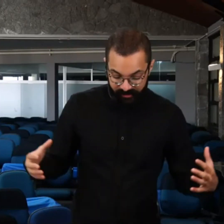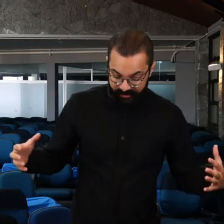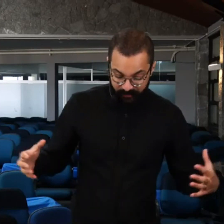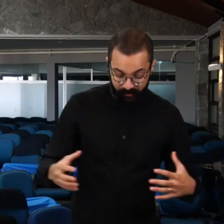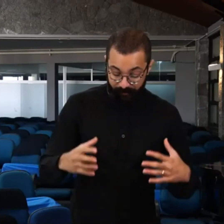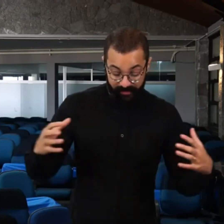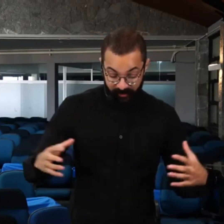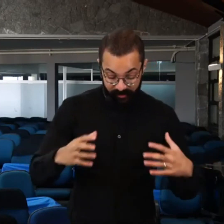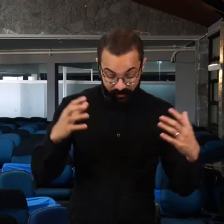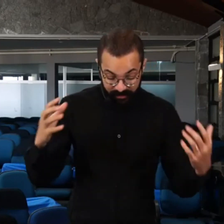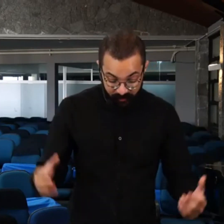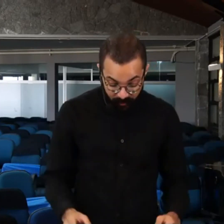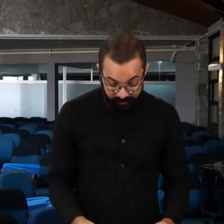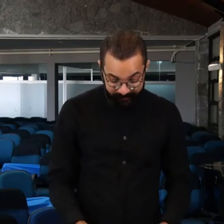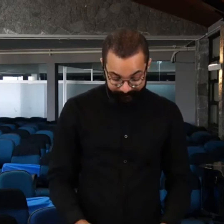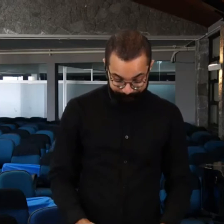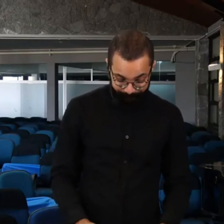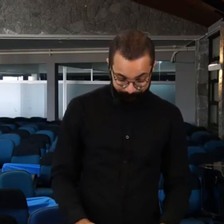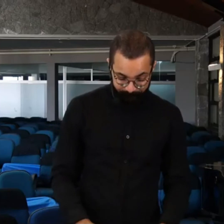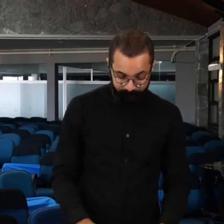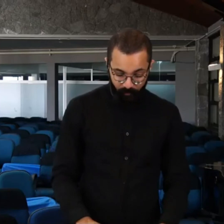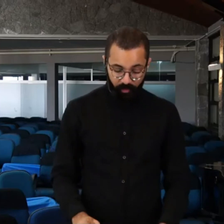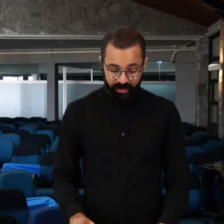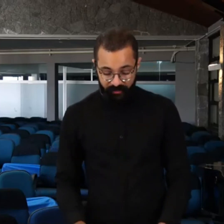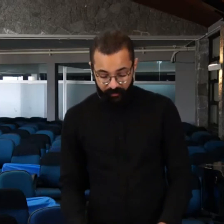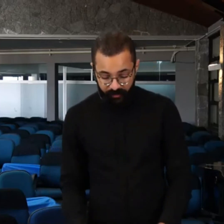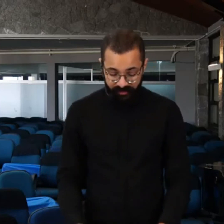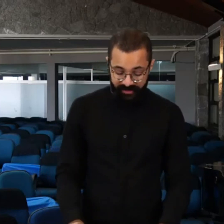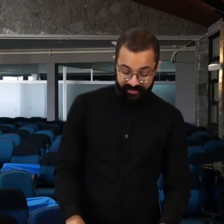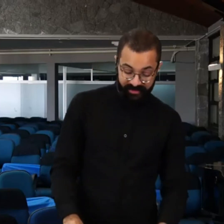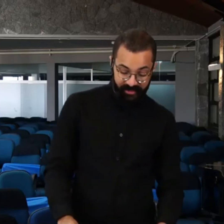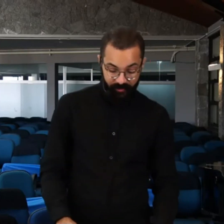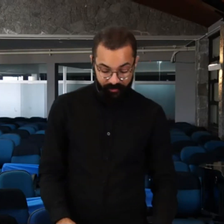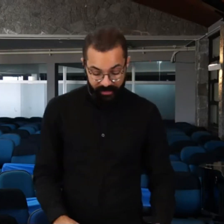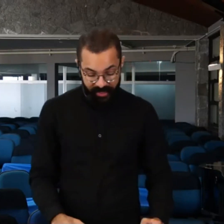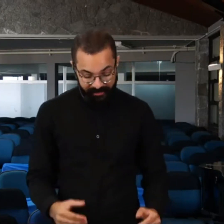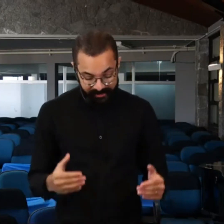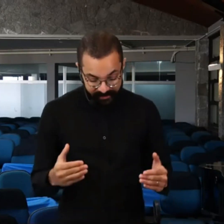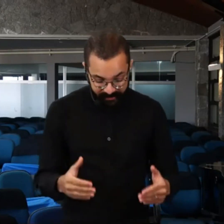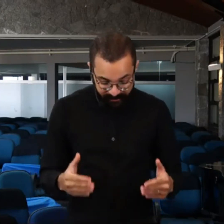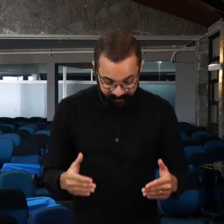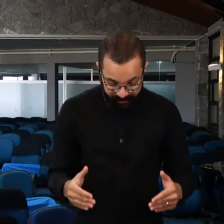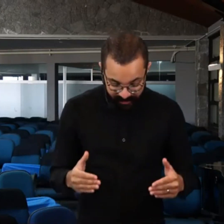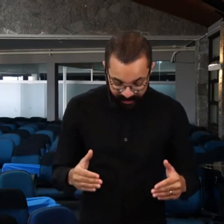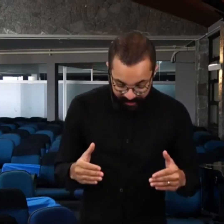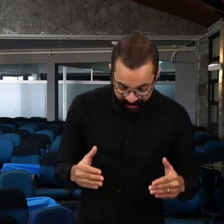orações. O que Jesus está dizendo aqui é,